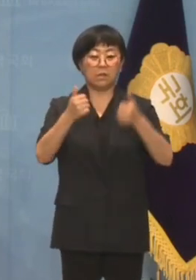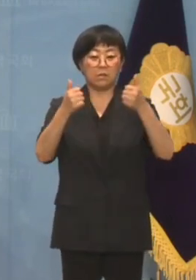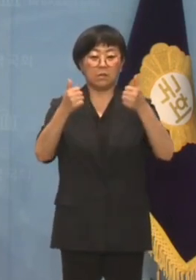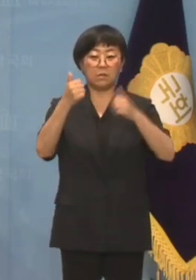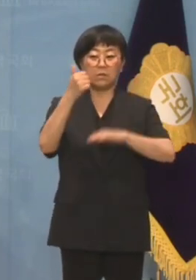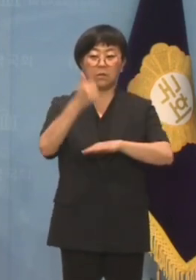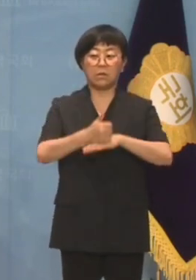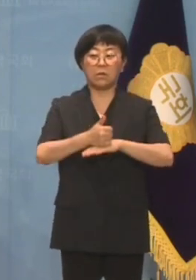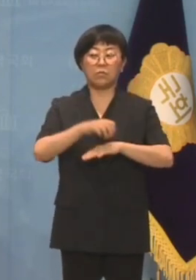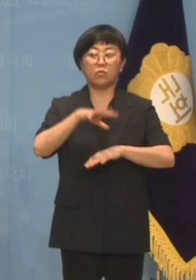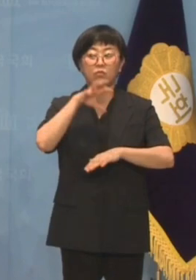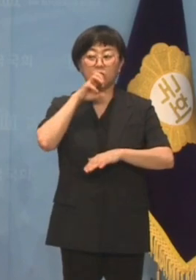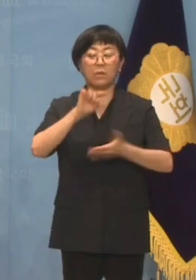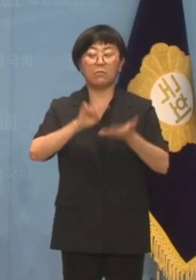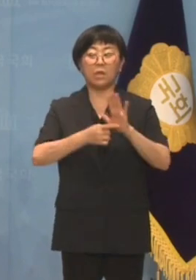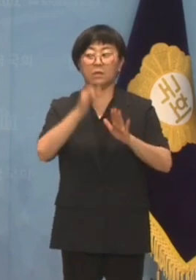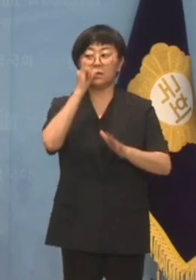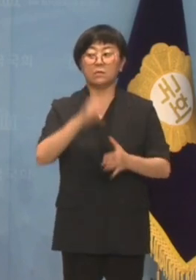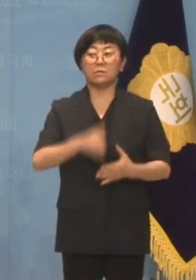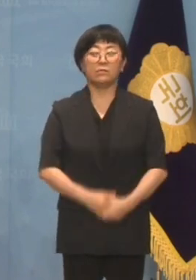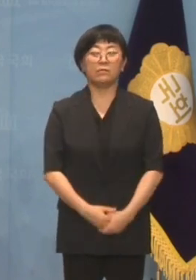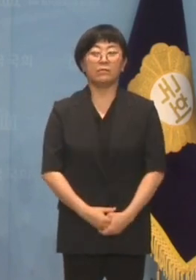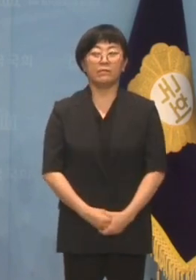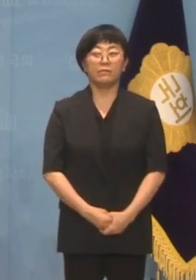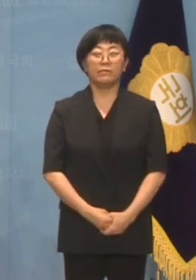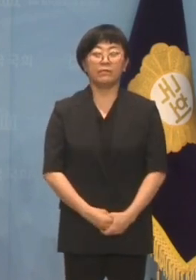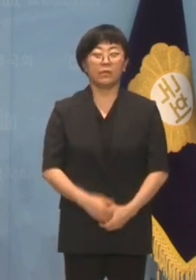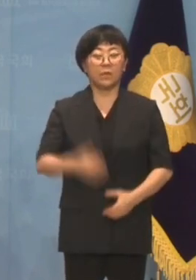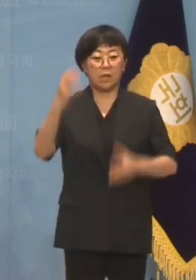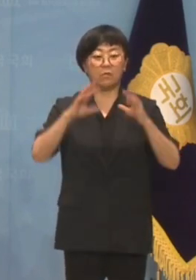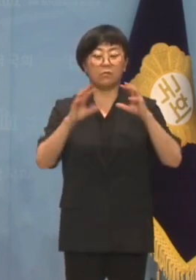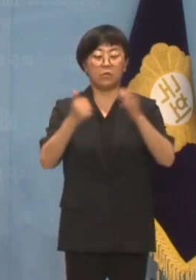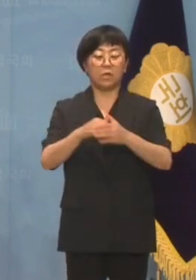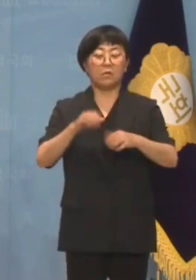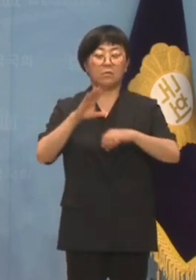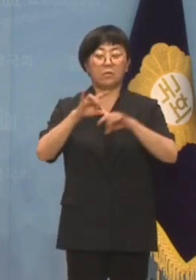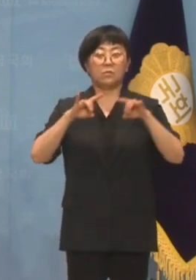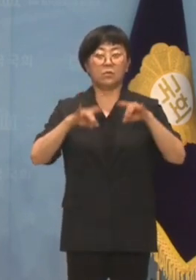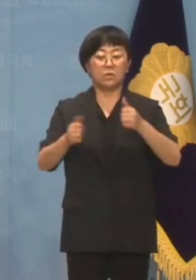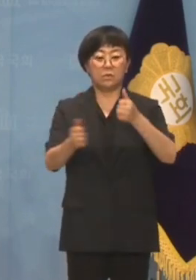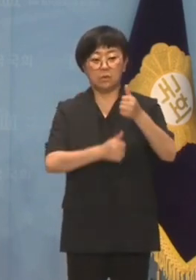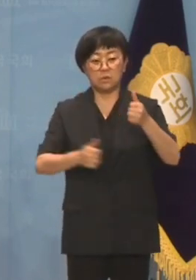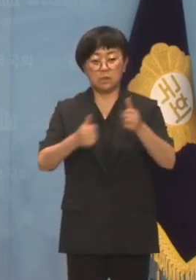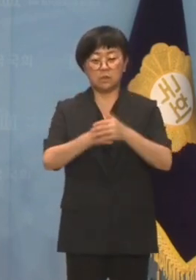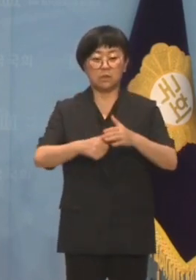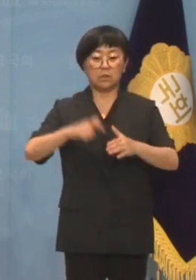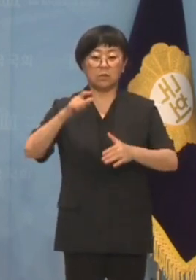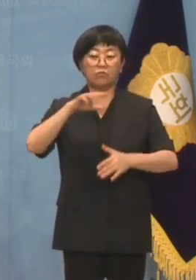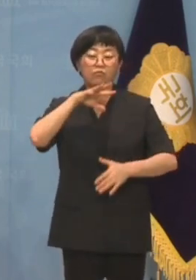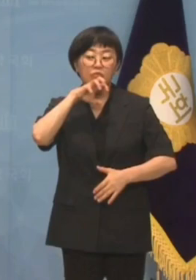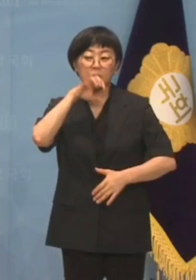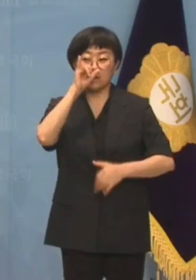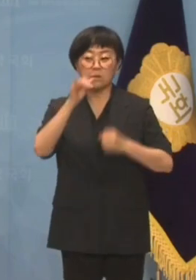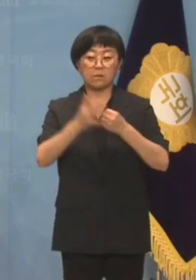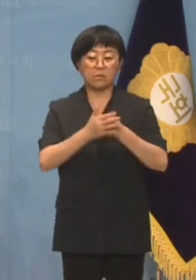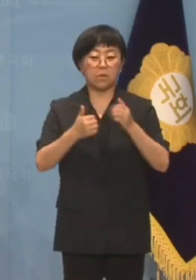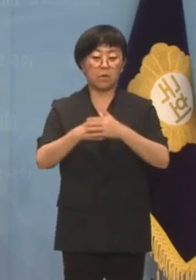강한 불만을 표시했는지 대한민국이 방통위원장의 강한 불만 때문에